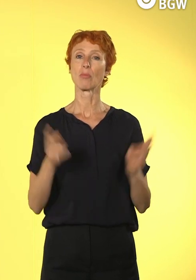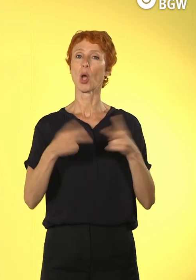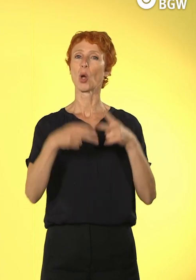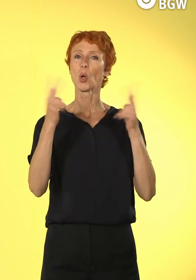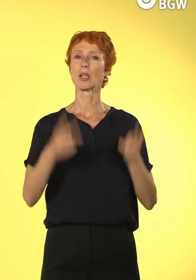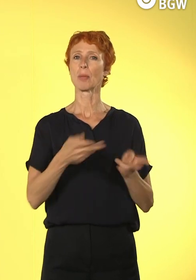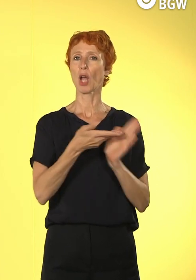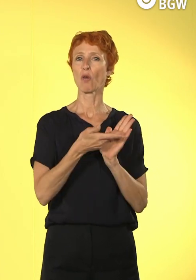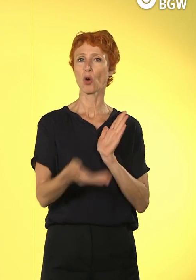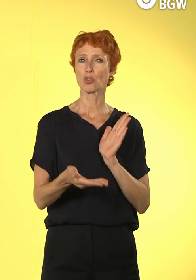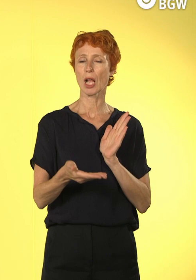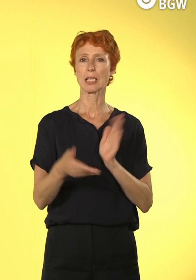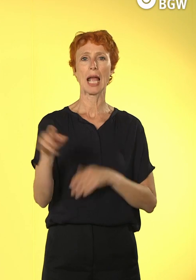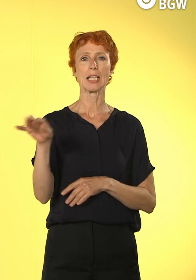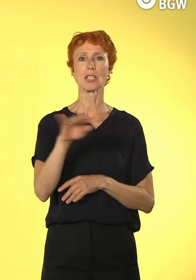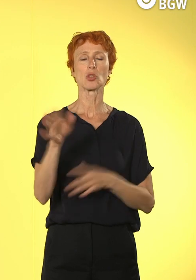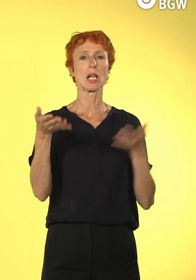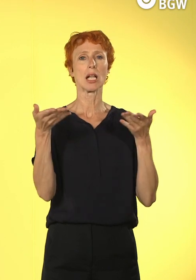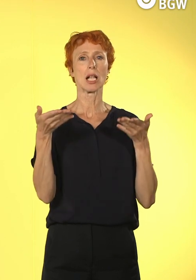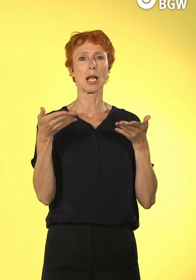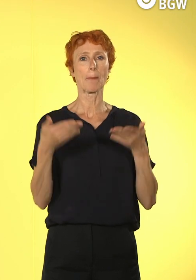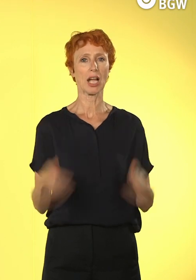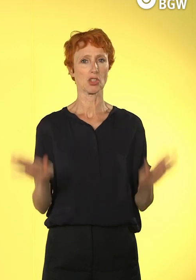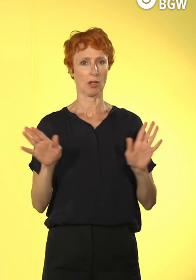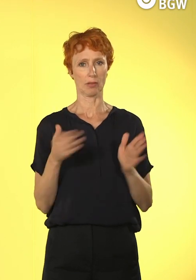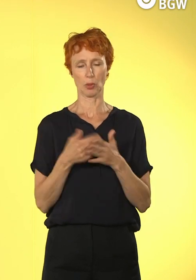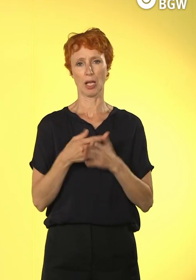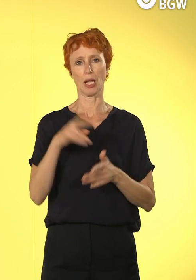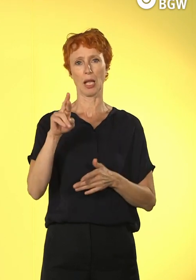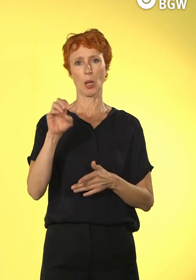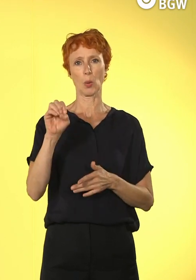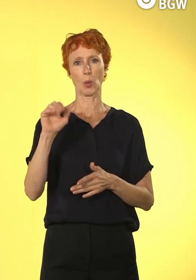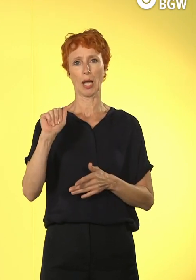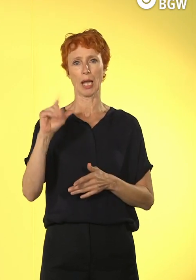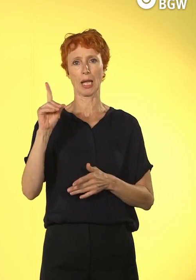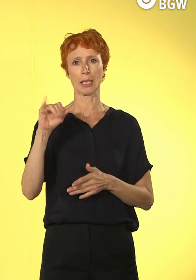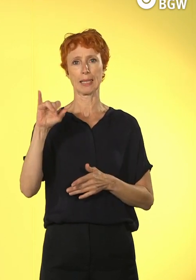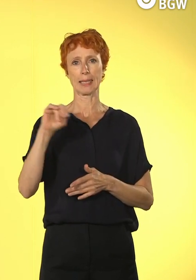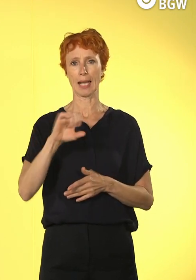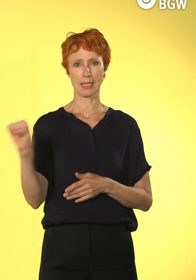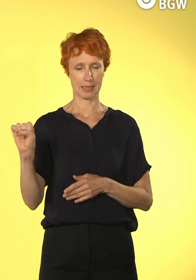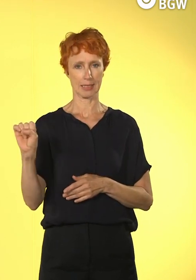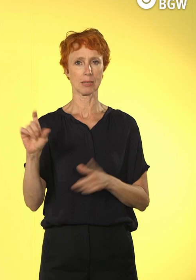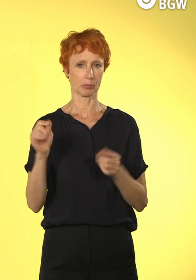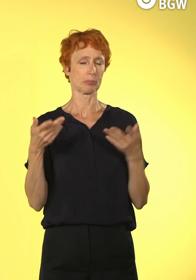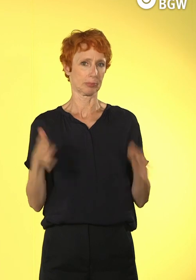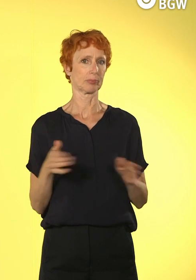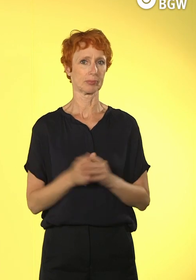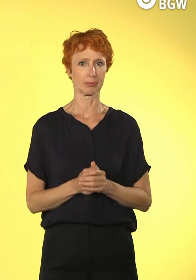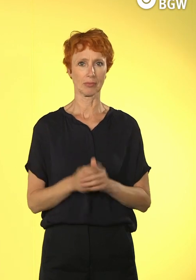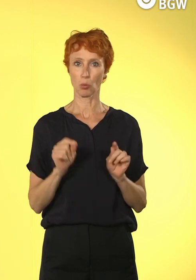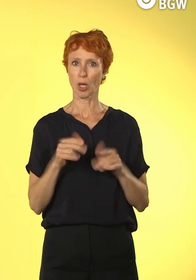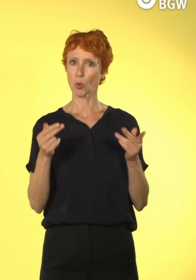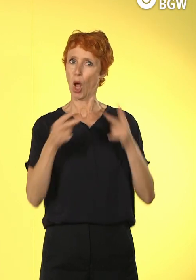Readiness vorstellen. Wir wollen nicht nur bei der Konzeption stehen bleiben, sondern Ihnen auch praktische